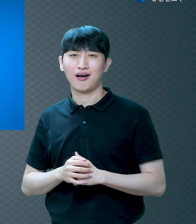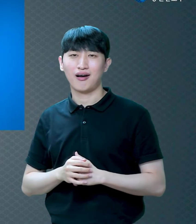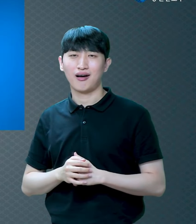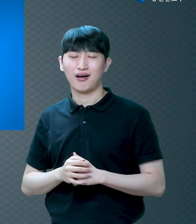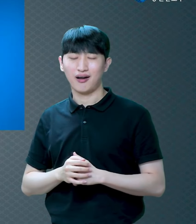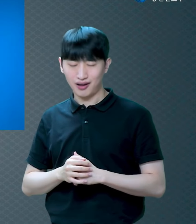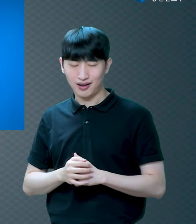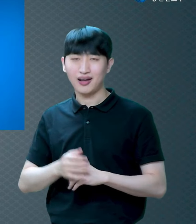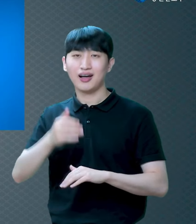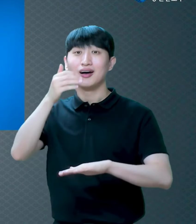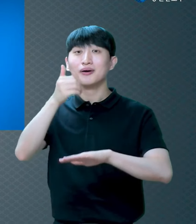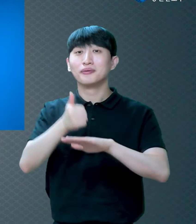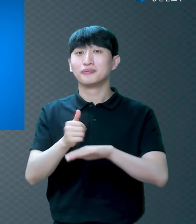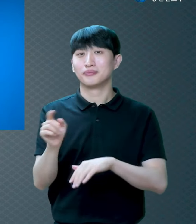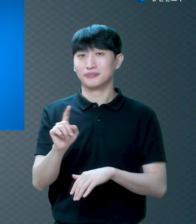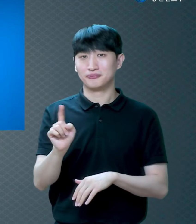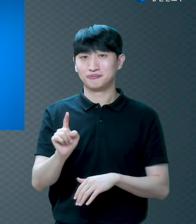되니까